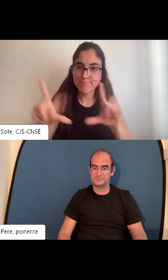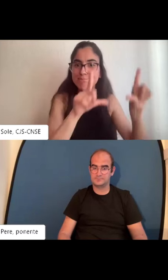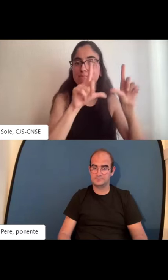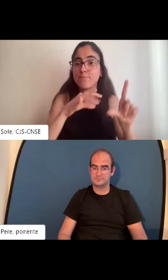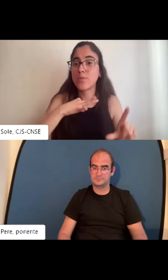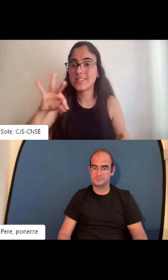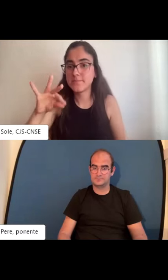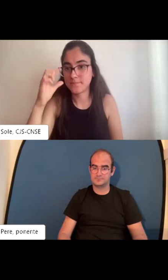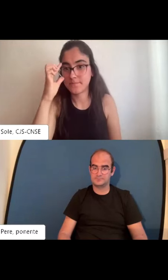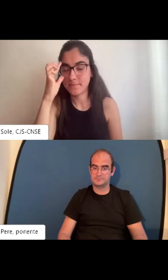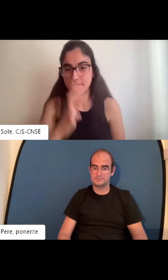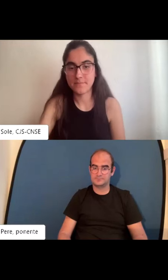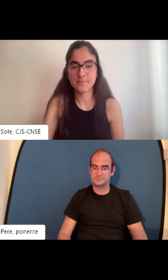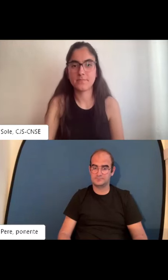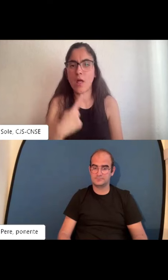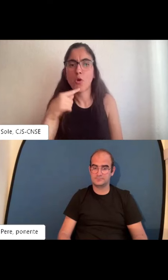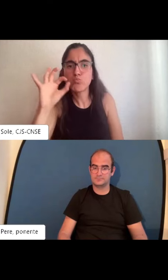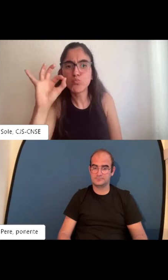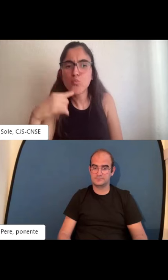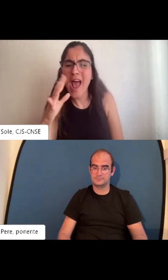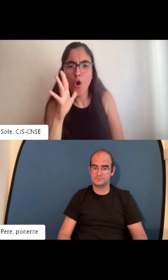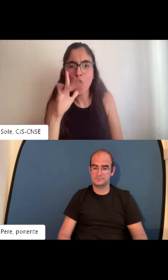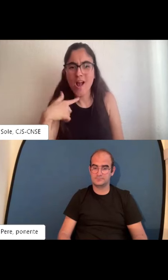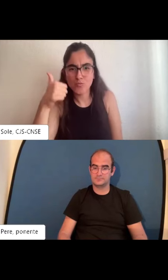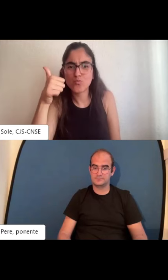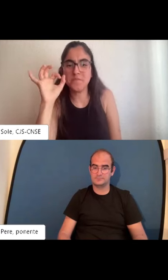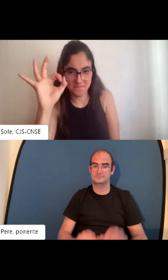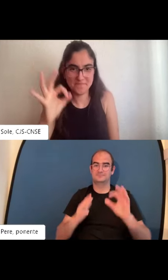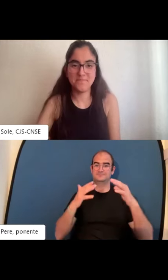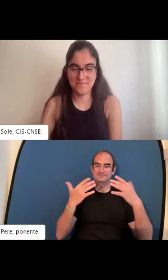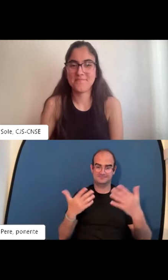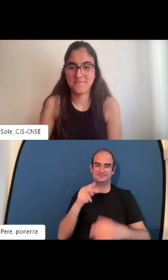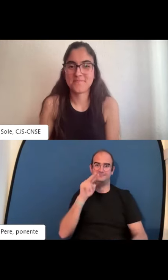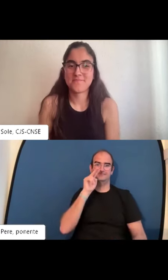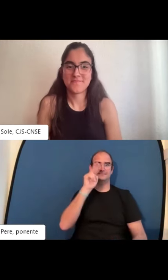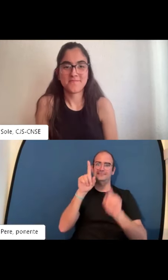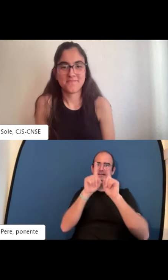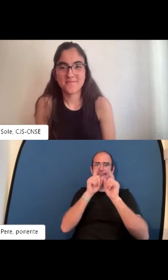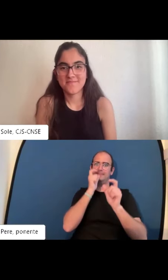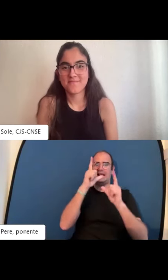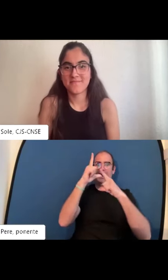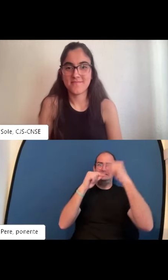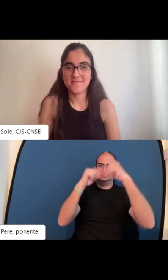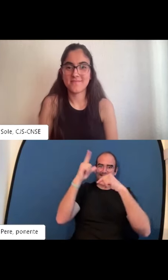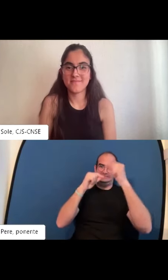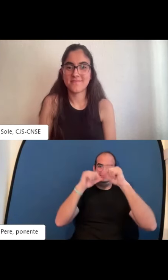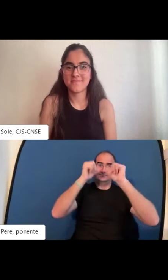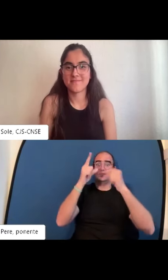ordenador o desde portátil para poder ver al mismo tiempo el PowerPoint y a Pérez.